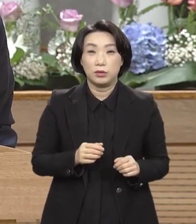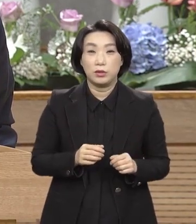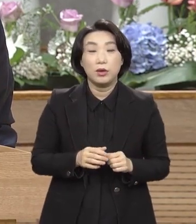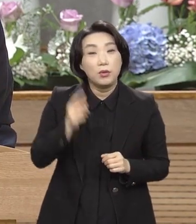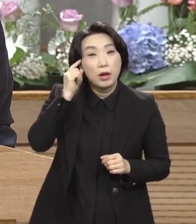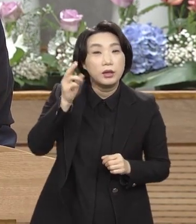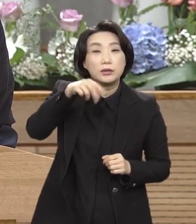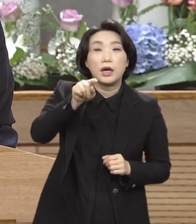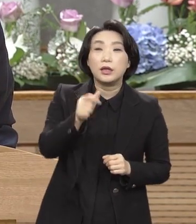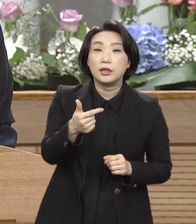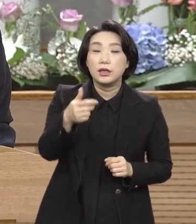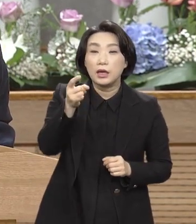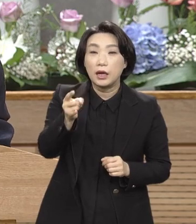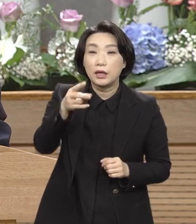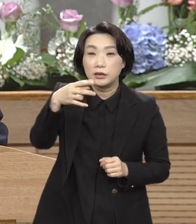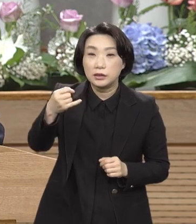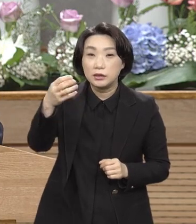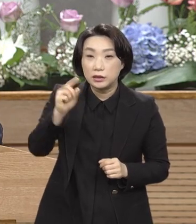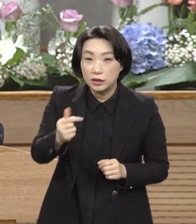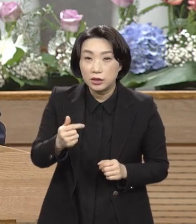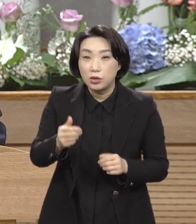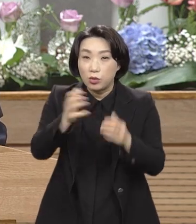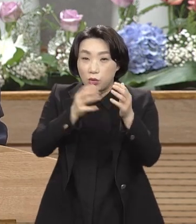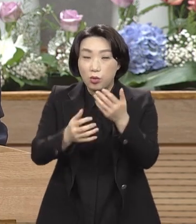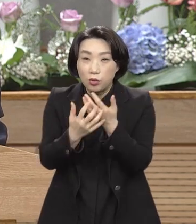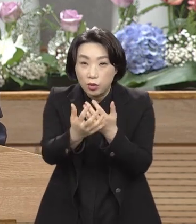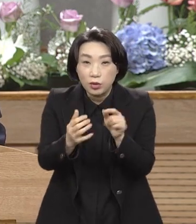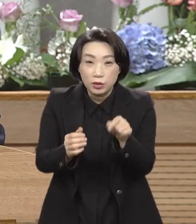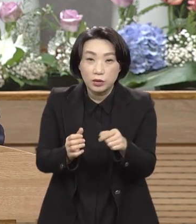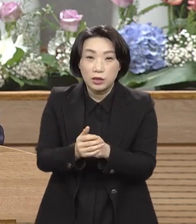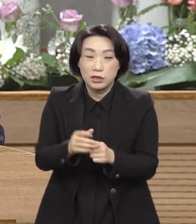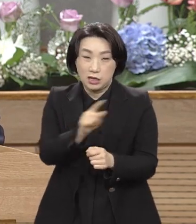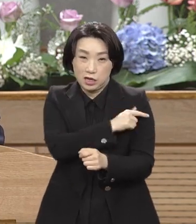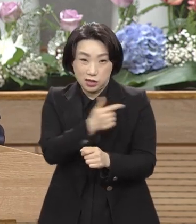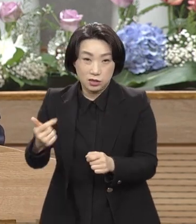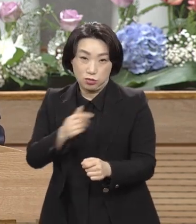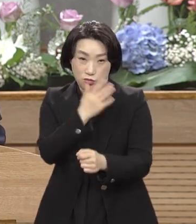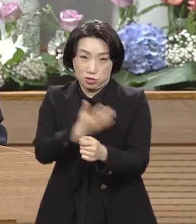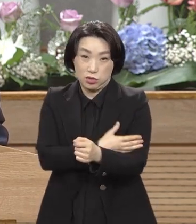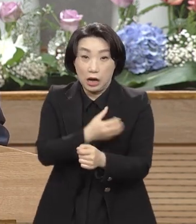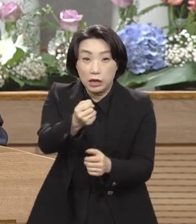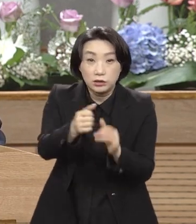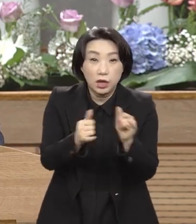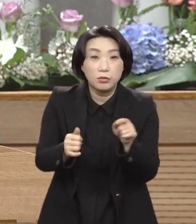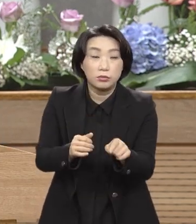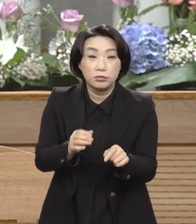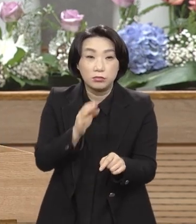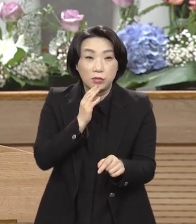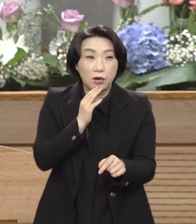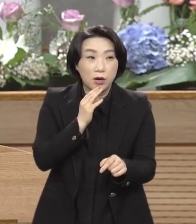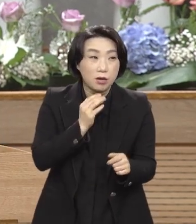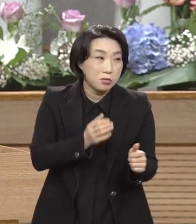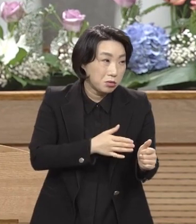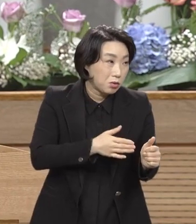회의 공유에서 그들이 가장 큰 권력을 갖고 있는 사람들이기 때문에 고역할 수 없어.